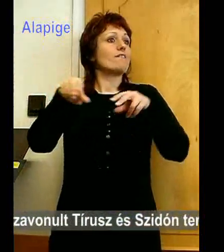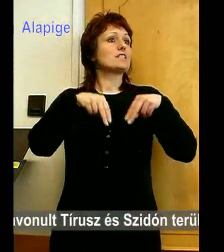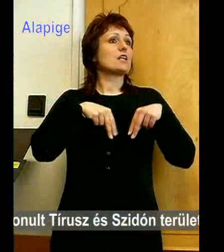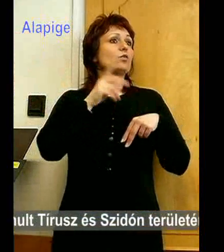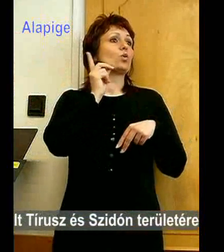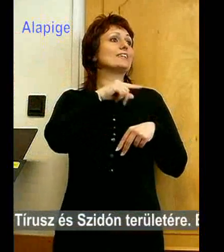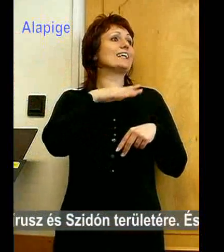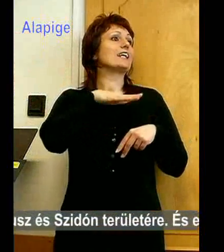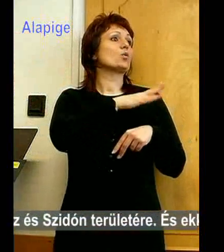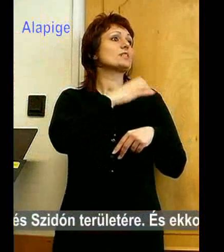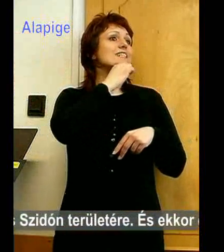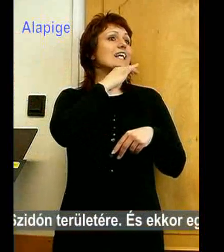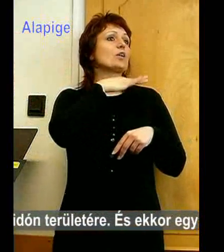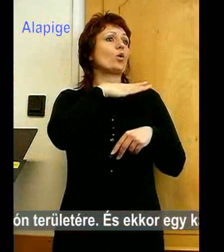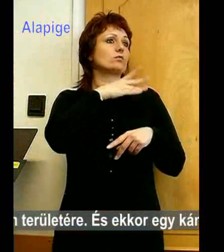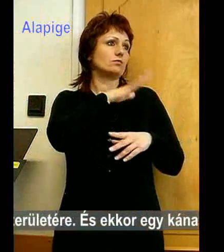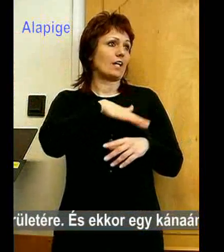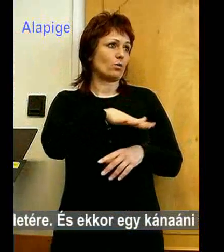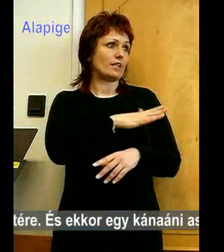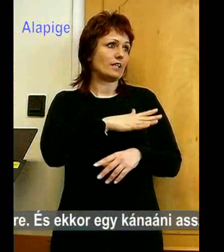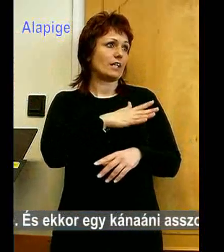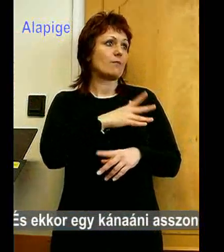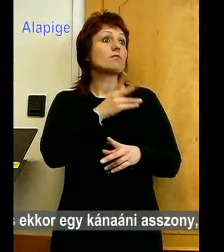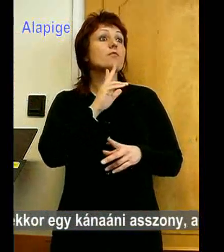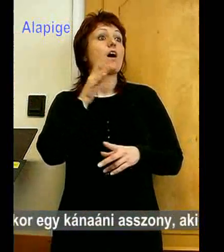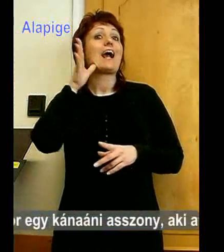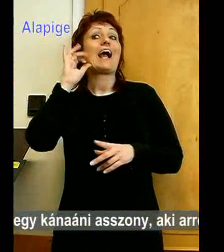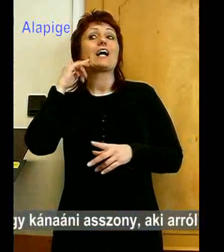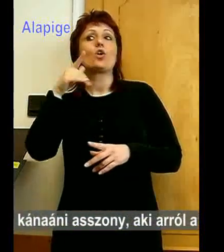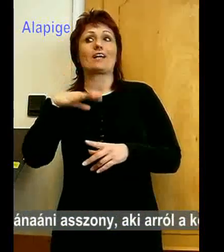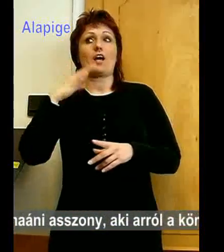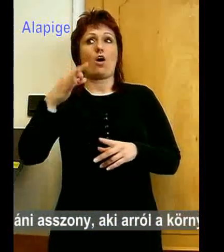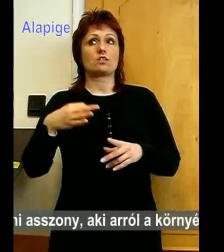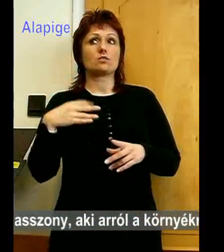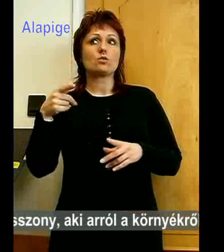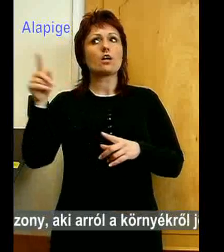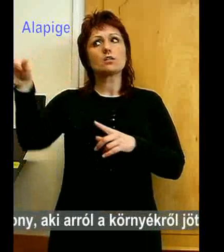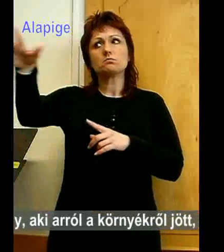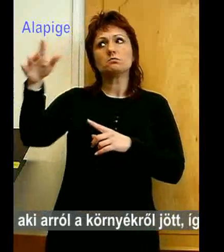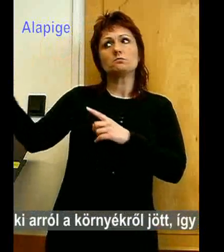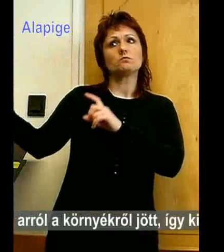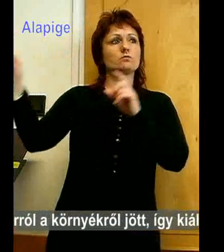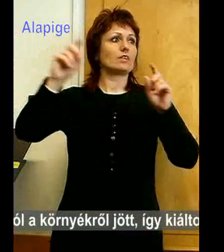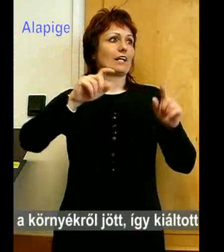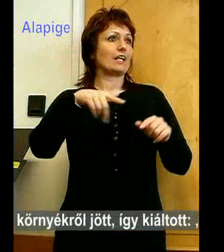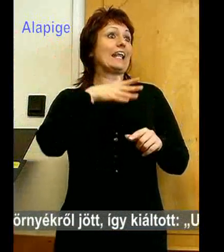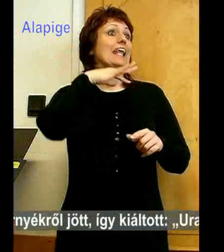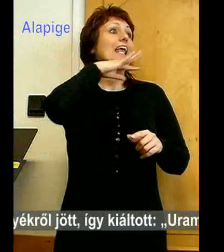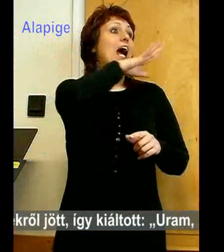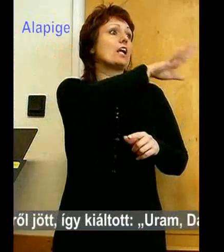területére. És ekkor egy kánaáni asszony, aki arról a környékről jött, így kiáltott. Uram,